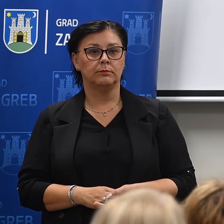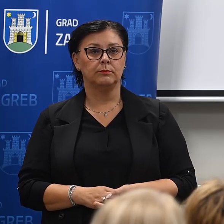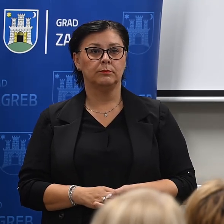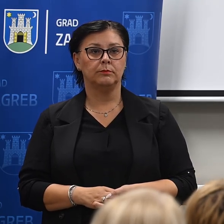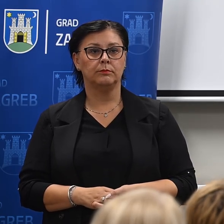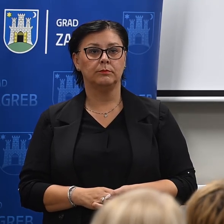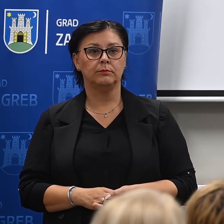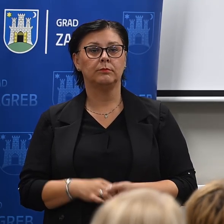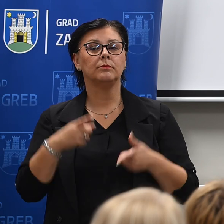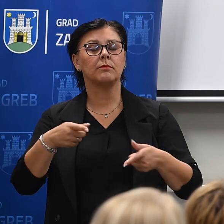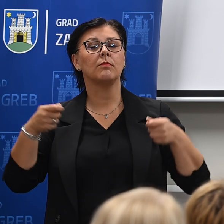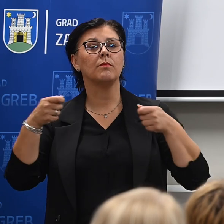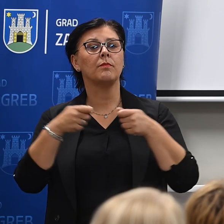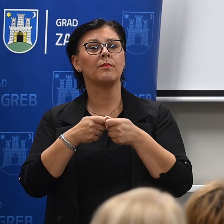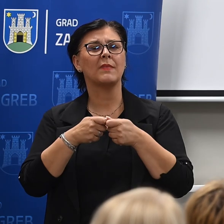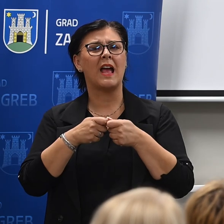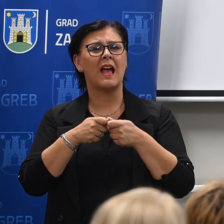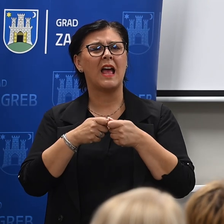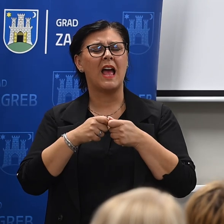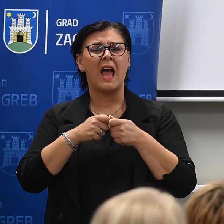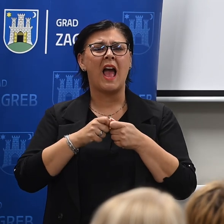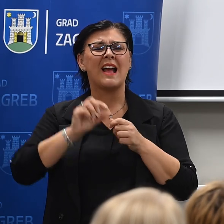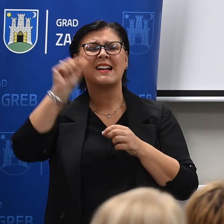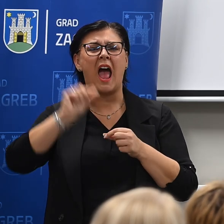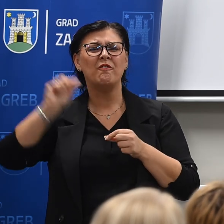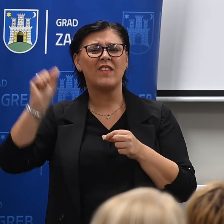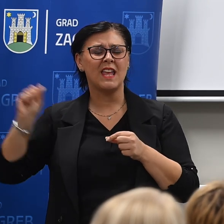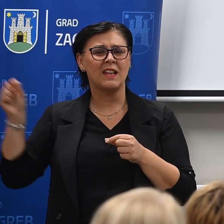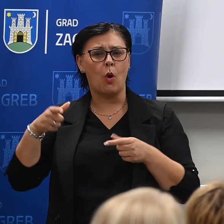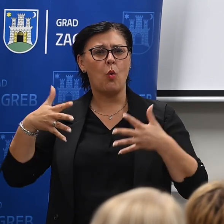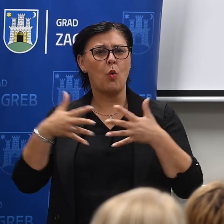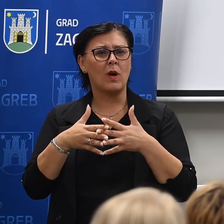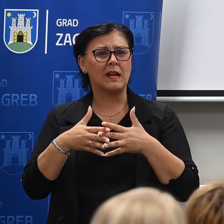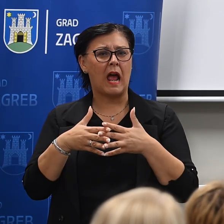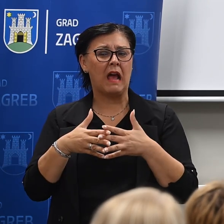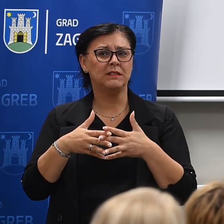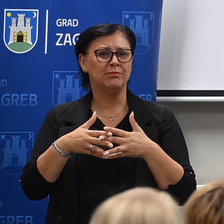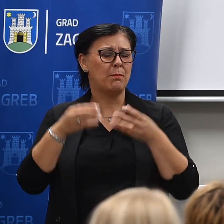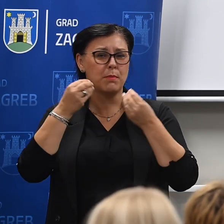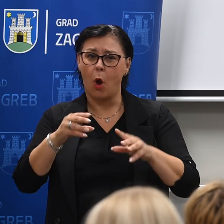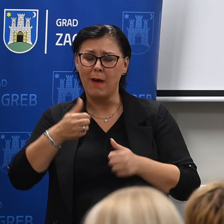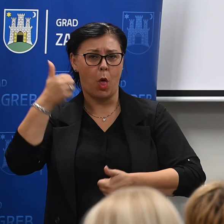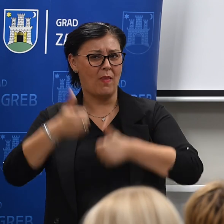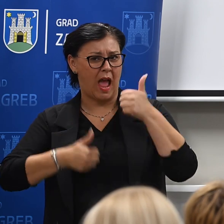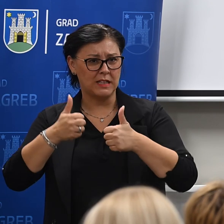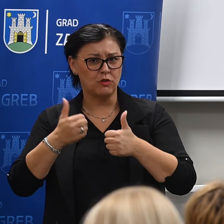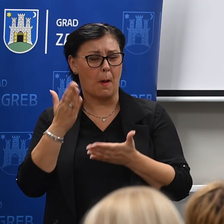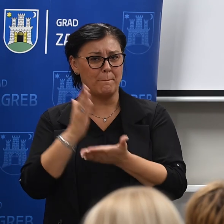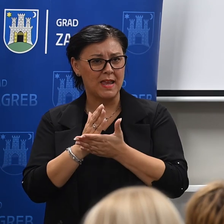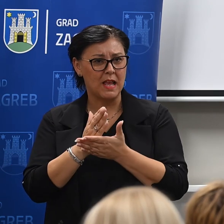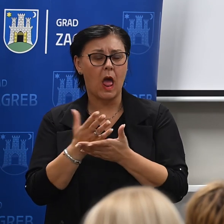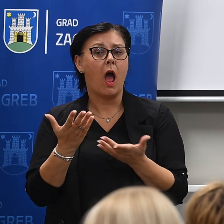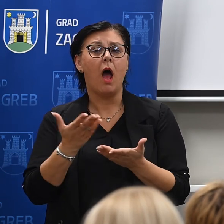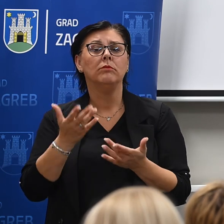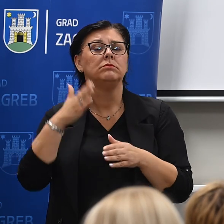U vezi ovih problema sa grafitima po gradu, propali su neki natječaj, nisi imili rješenje